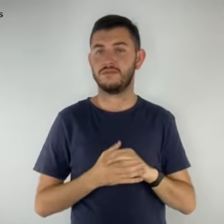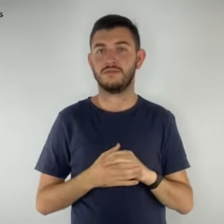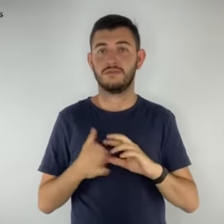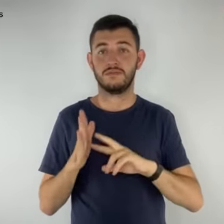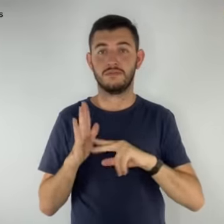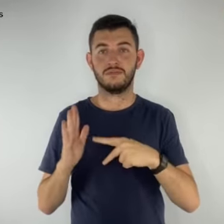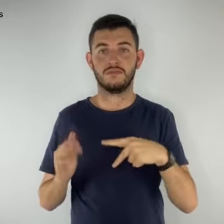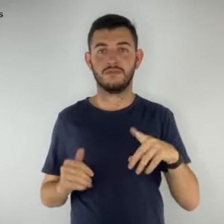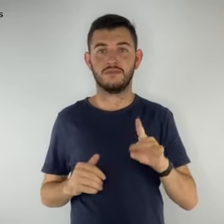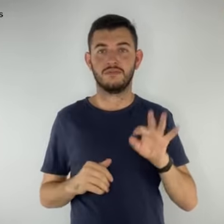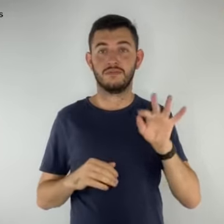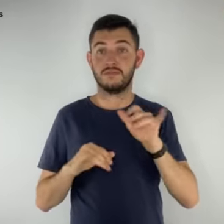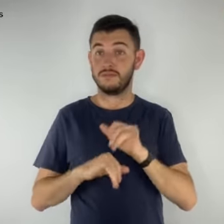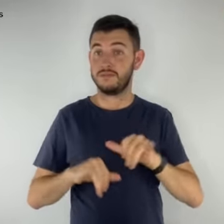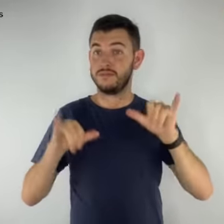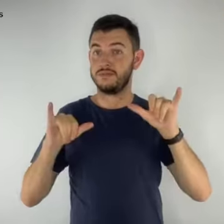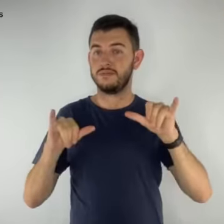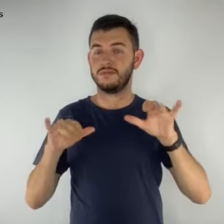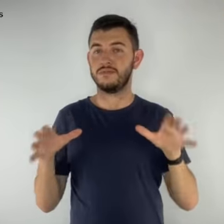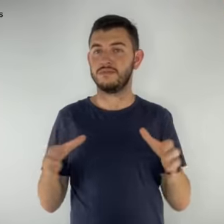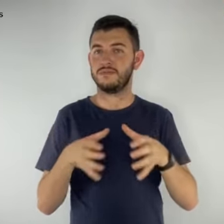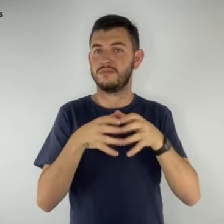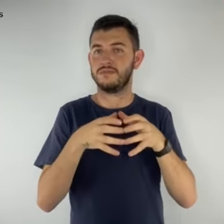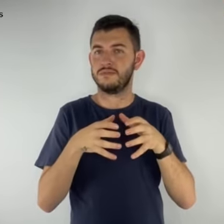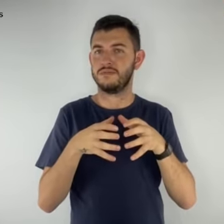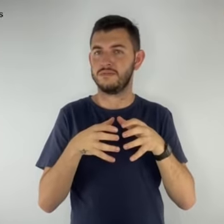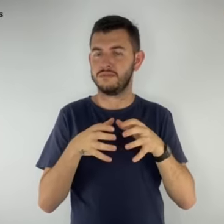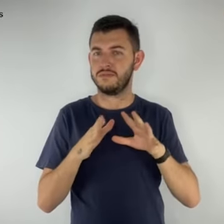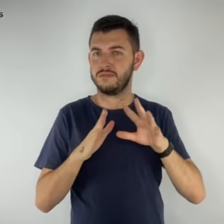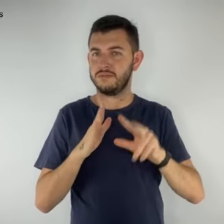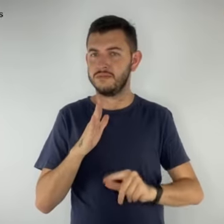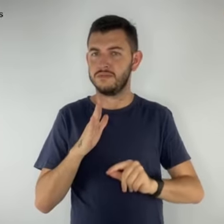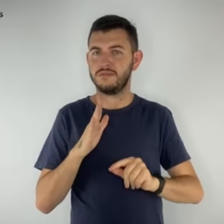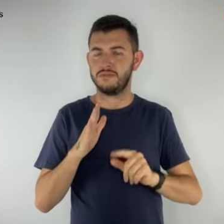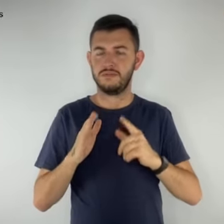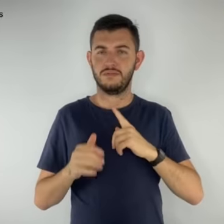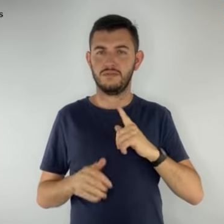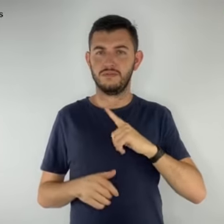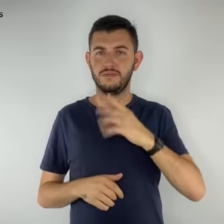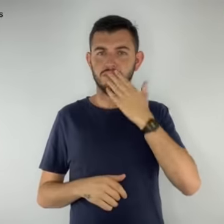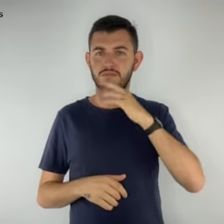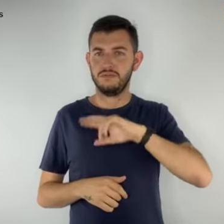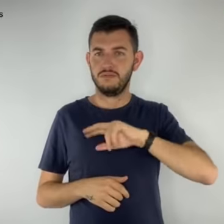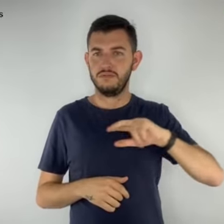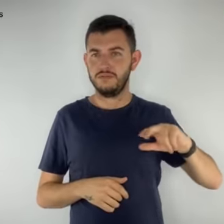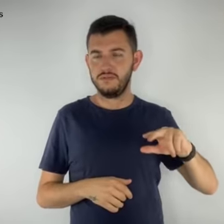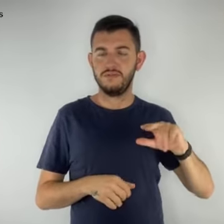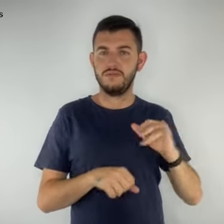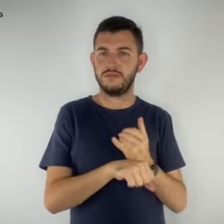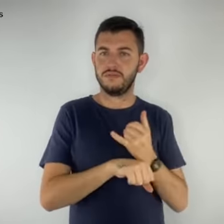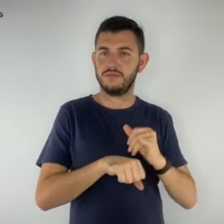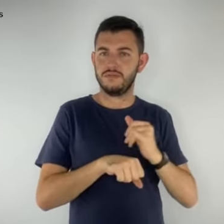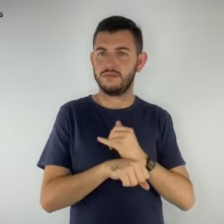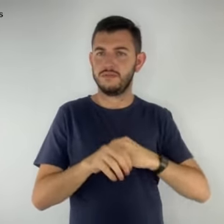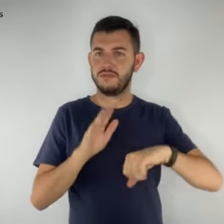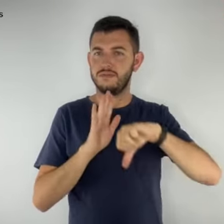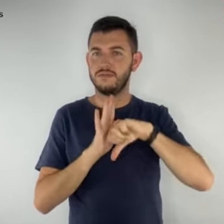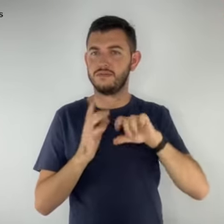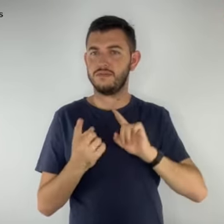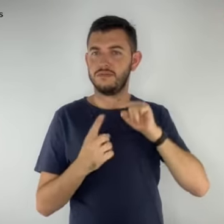SimproDF informa que as quadrilhas têm diversificado as modalidades criminosas na tentativa de